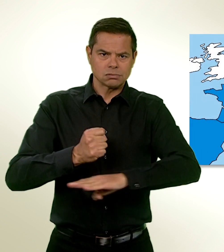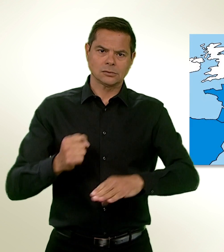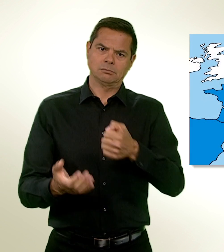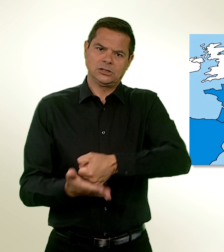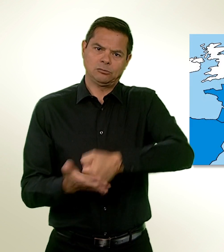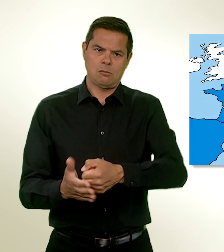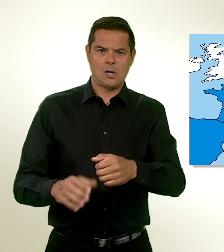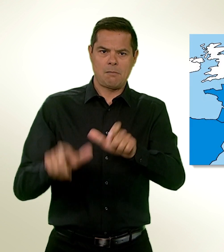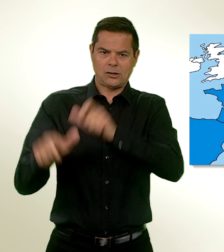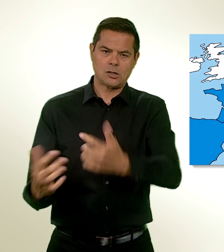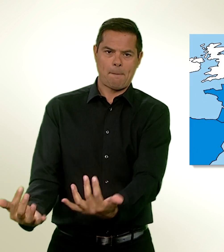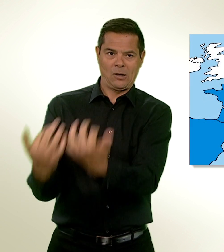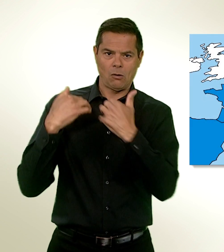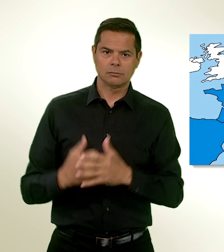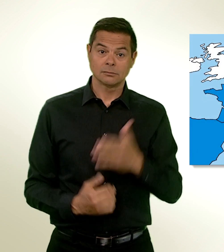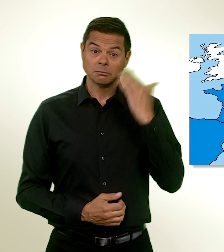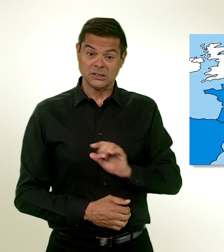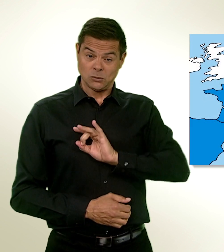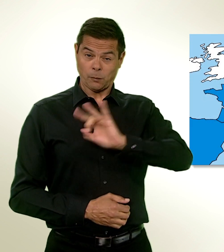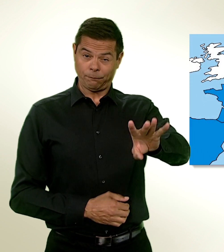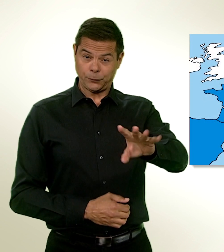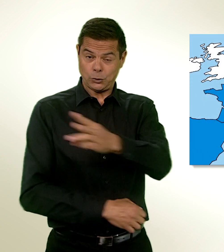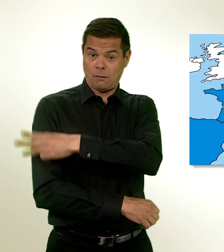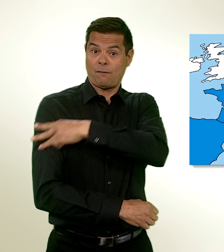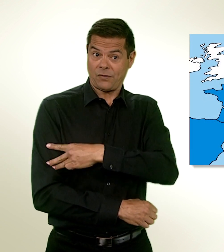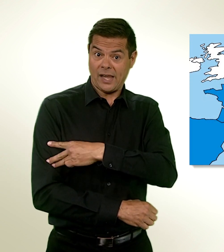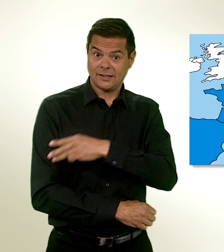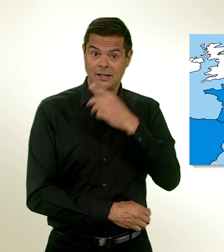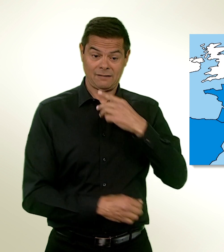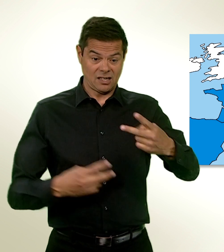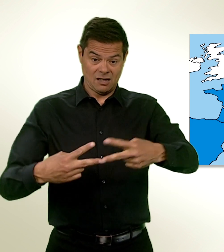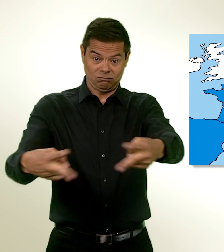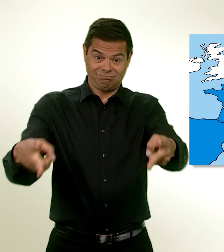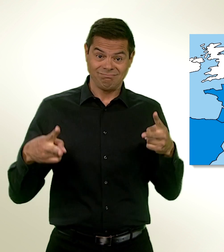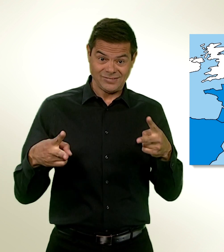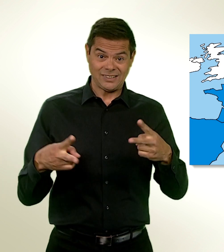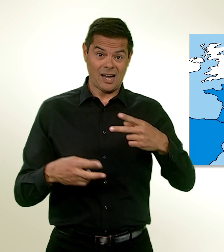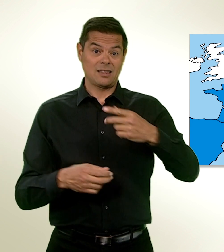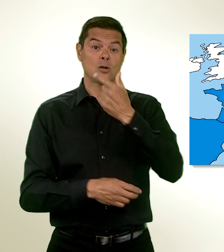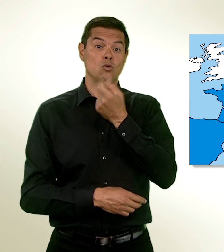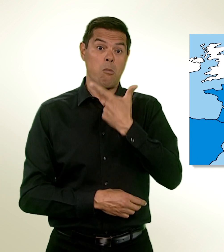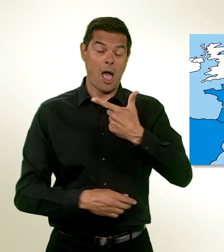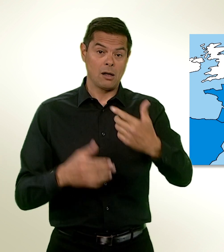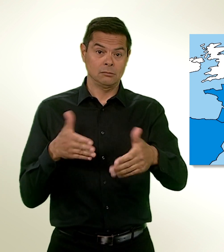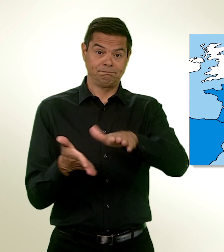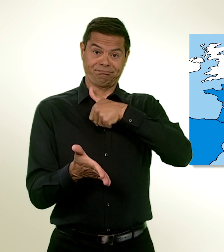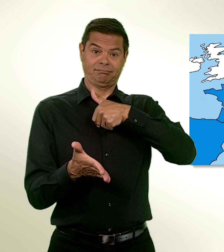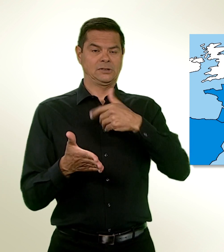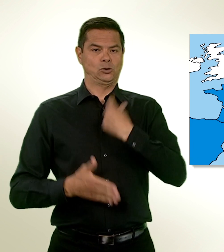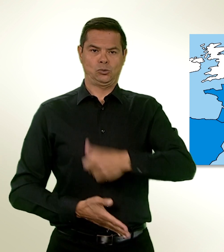non au développement de Frontex et donc une exclusion de Schengen-Dublin aurait de lourdes conséquences sur notre sécurité, l'asile,